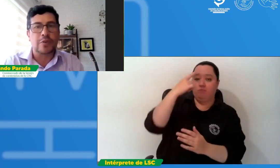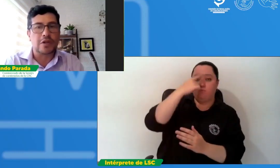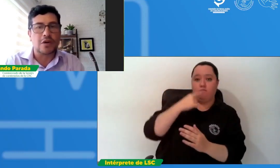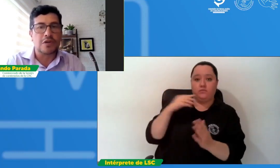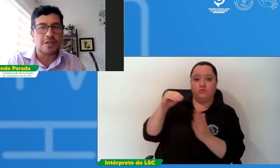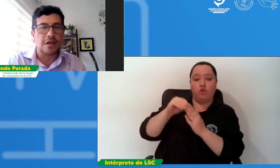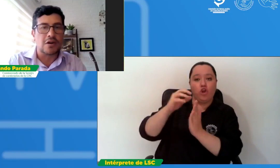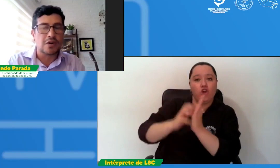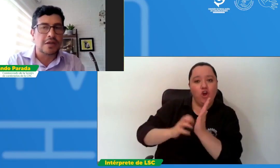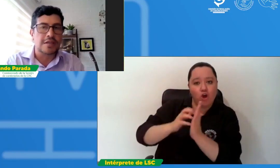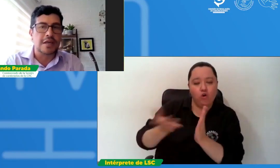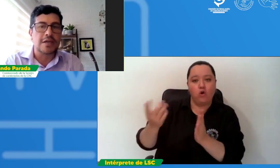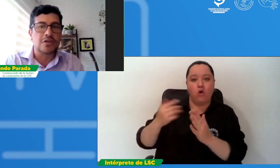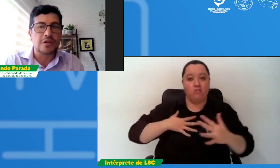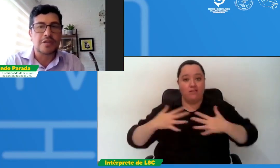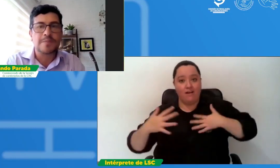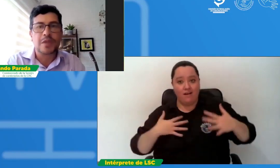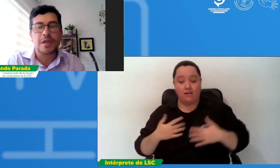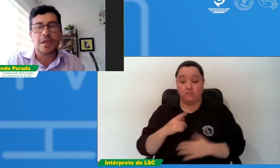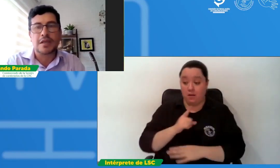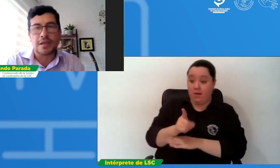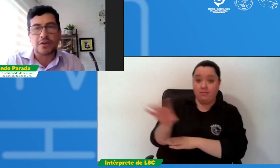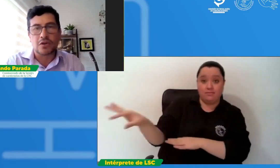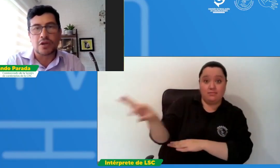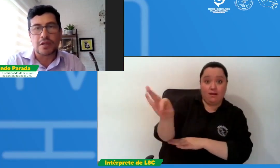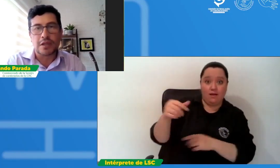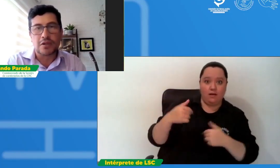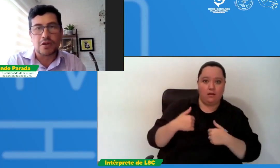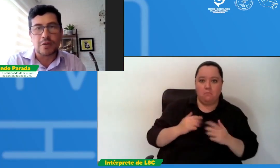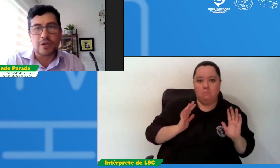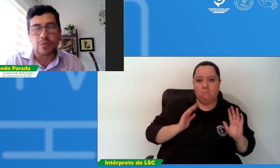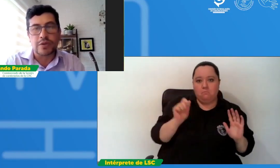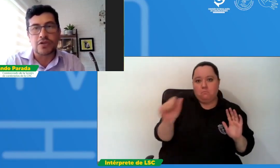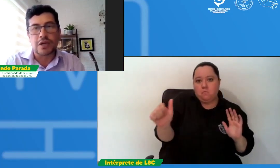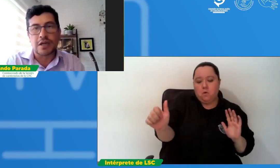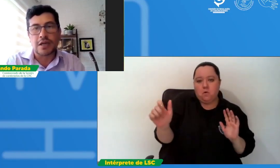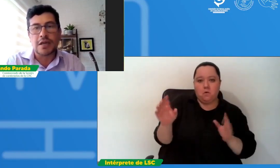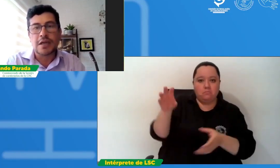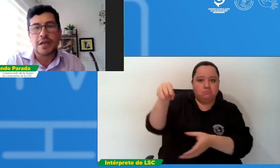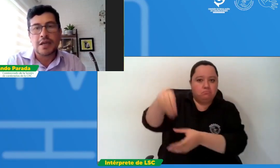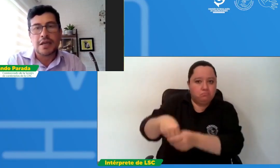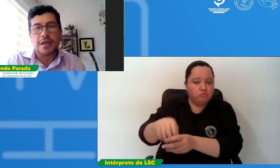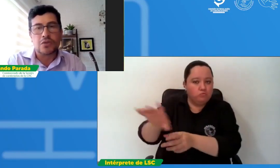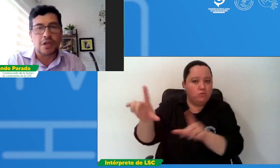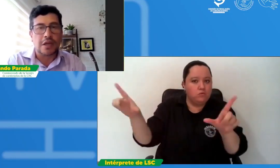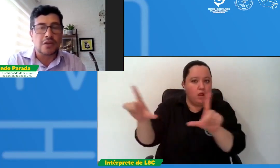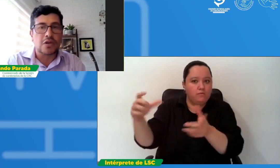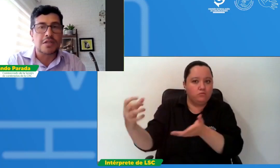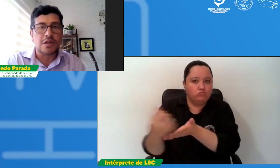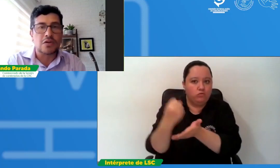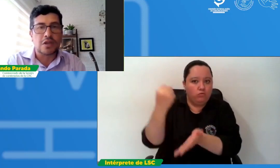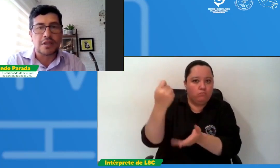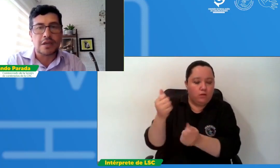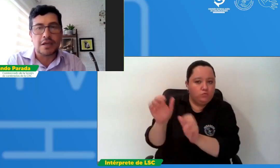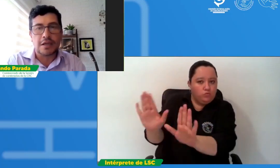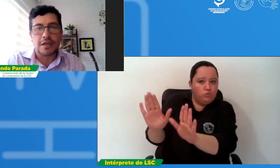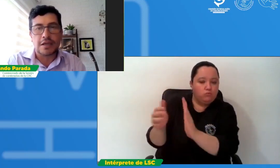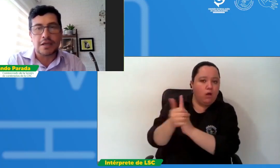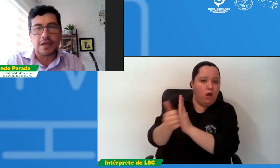protagonizarlo en este caso es dentro del presupuesto del canal es un talento que se contrata y que